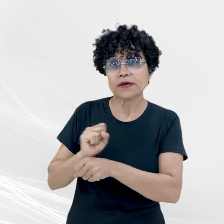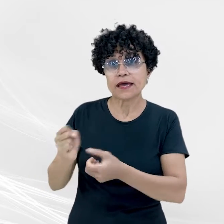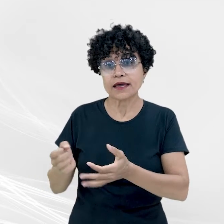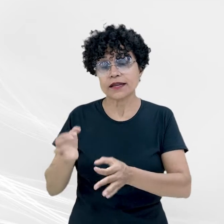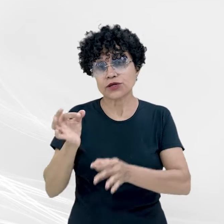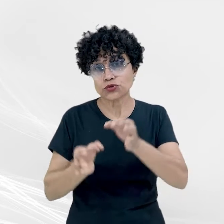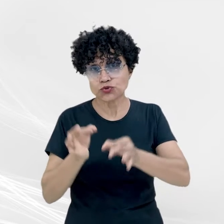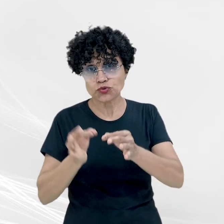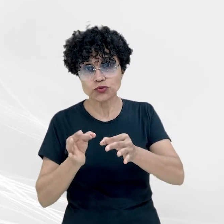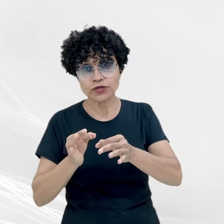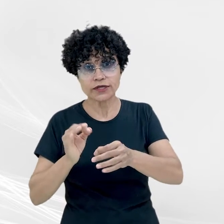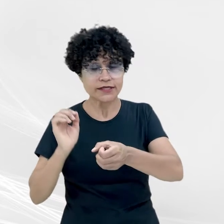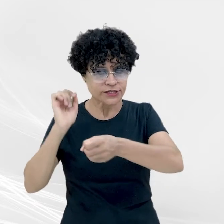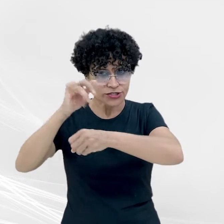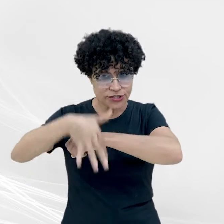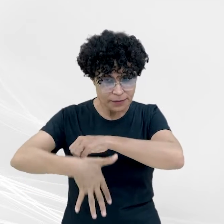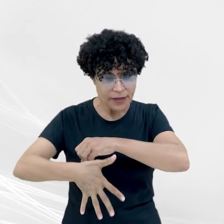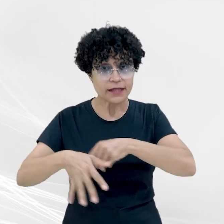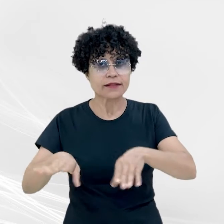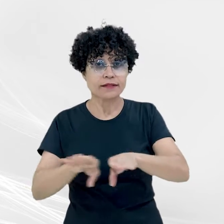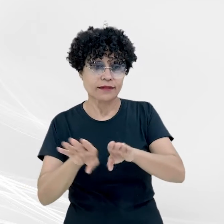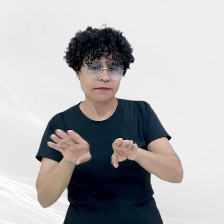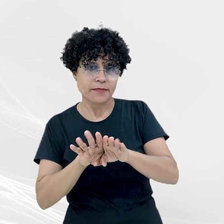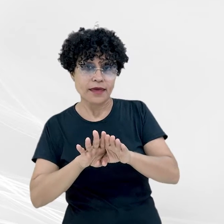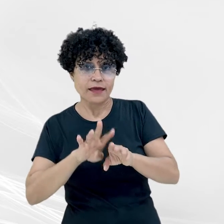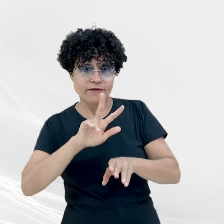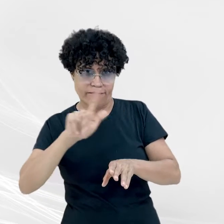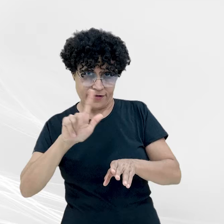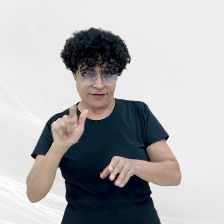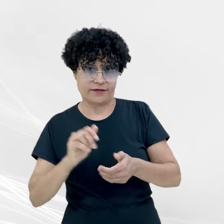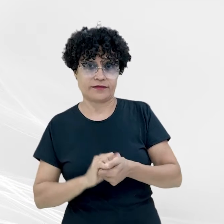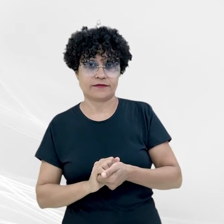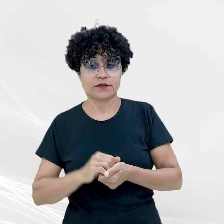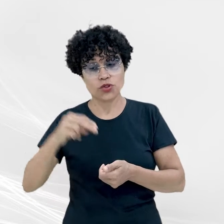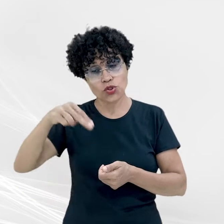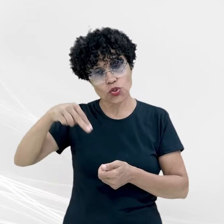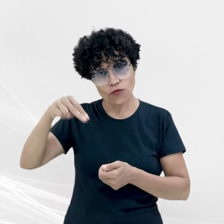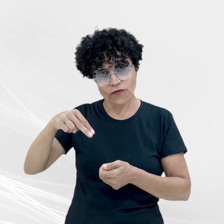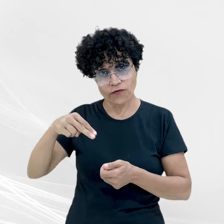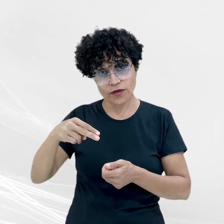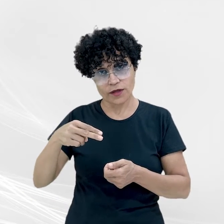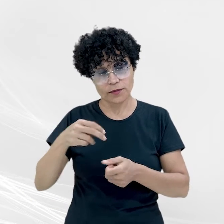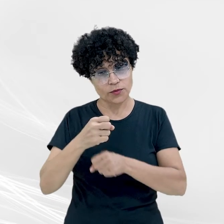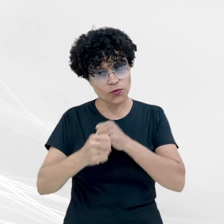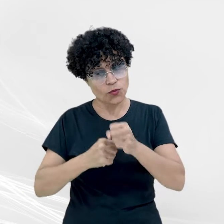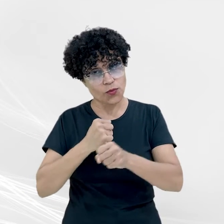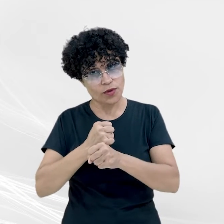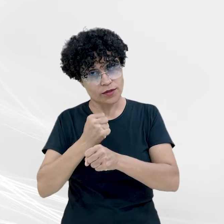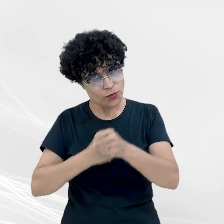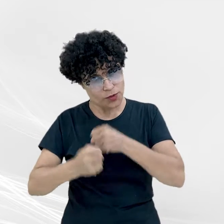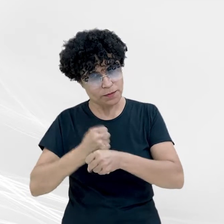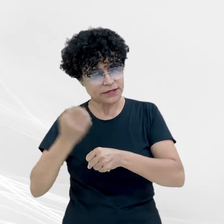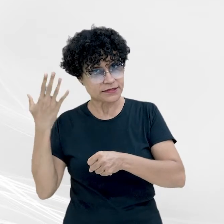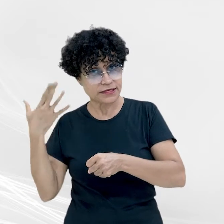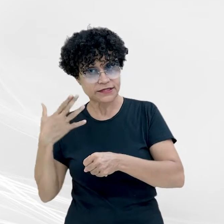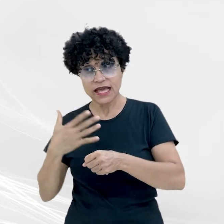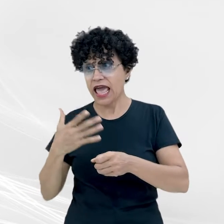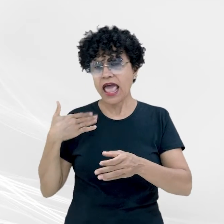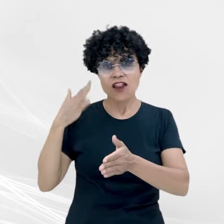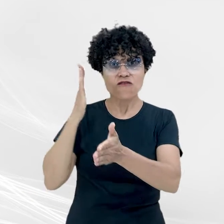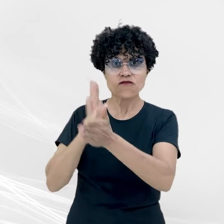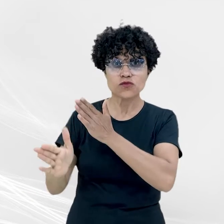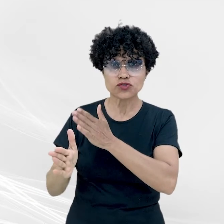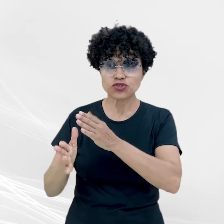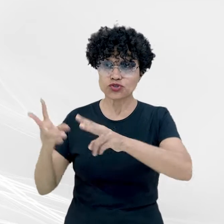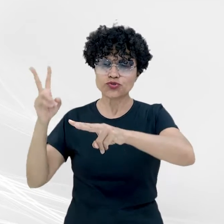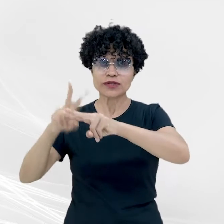nas comarcas de Chapada dos Guimarães e Várzea Grande. Em novembro do ano passado, ele fugiu do Centro de Ressocialização de Cuiabá,